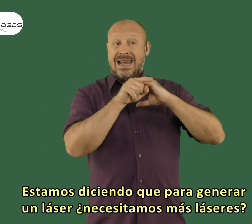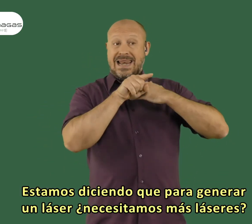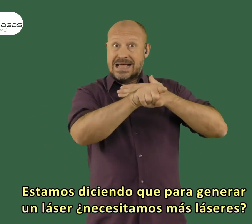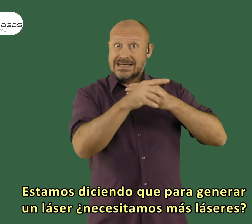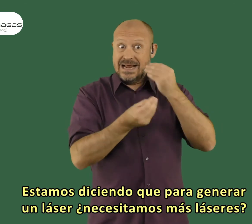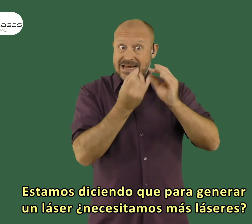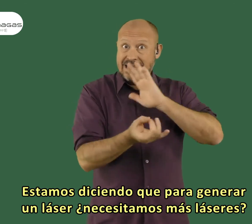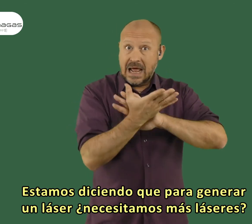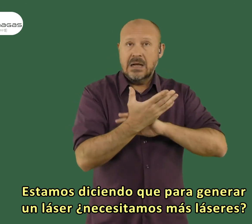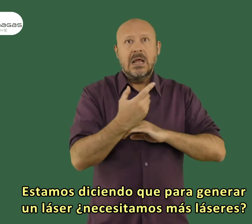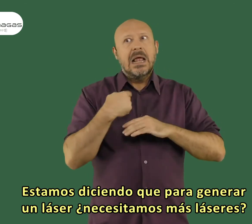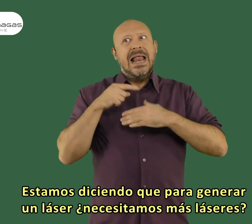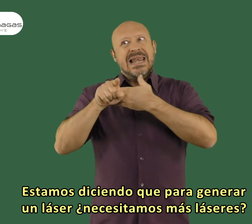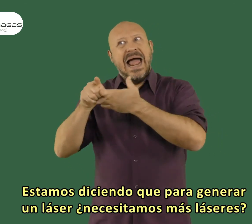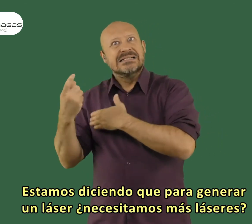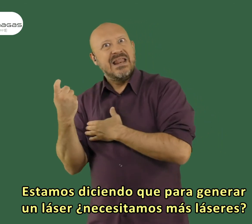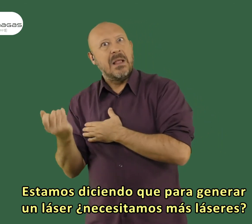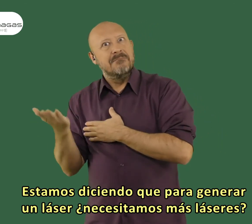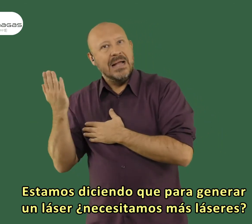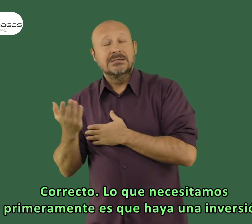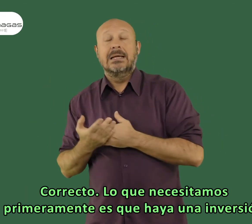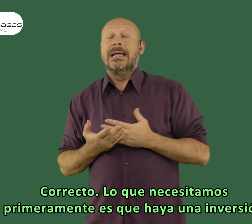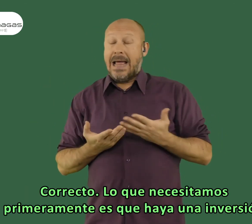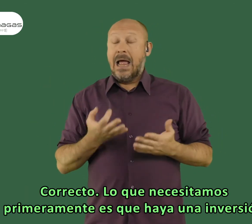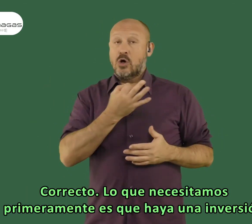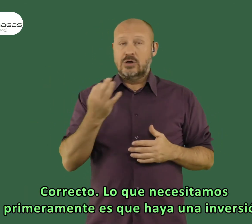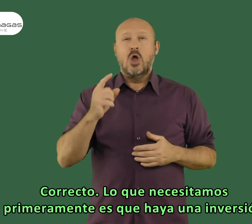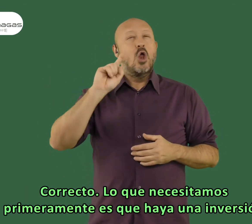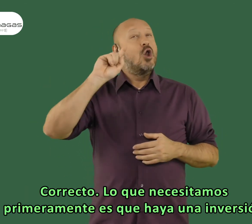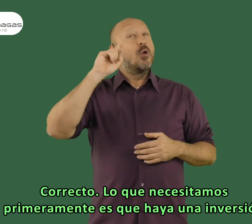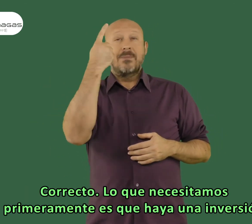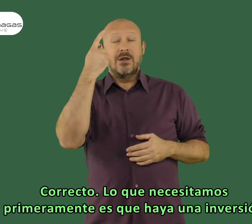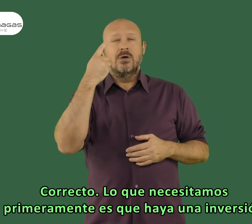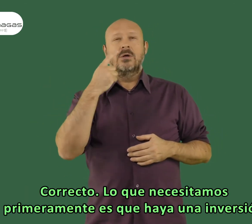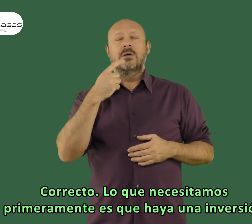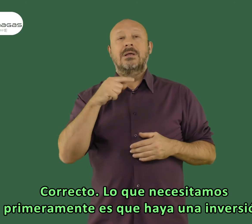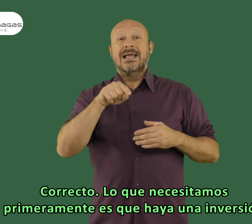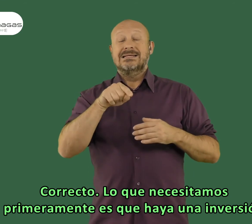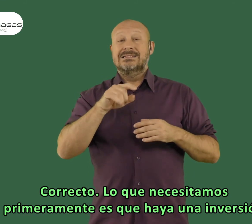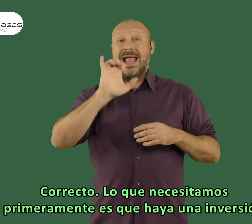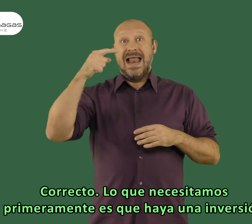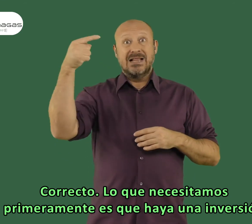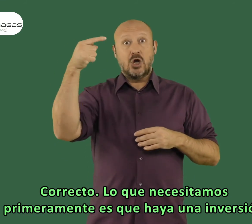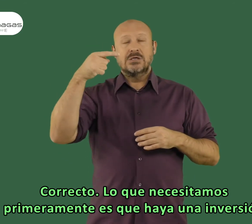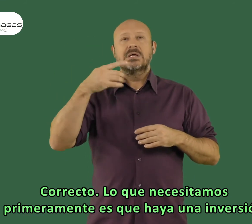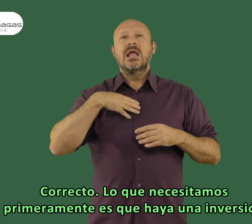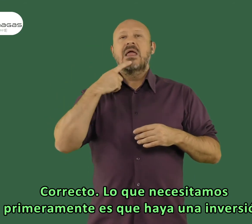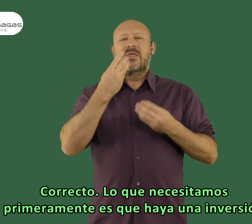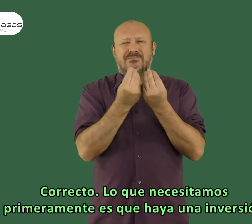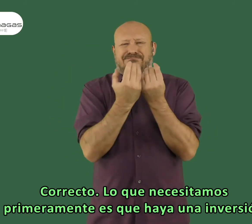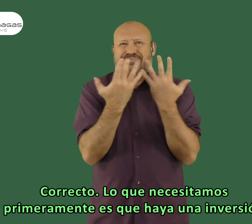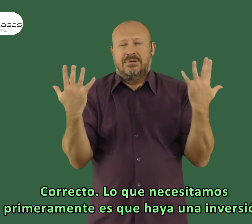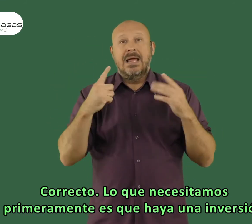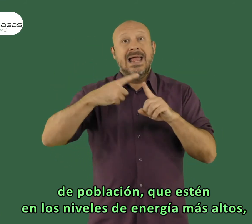generar un láser necesitamos más láseres? Correcto. Lo que necesitamos primeramente es que estén estos